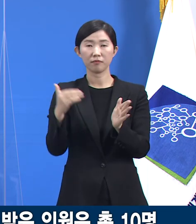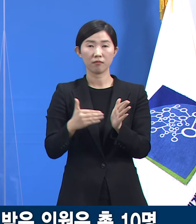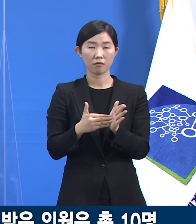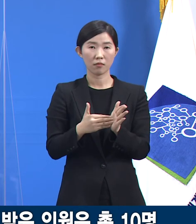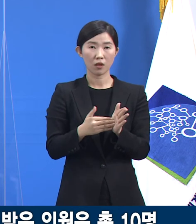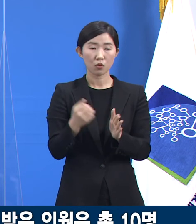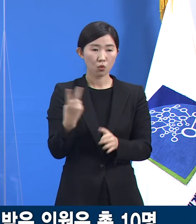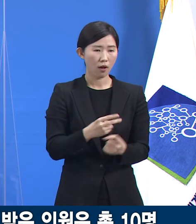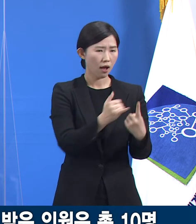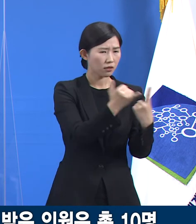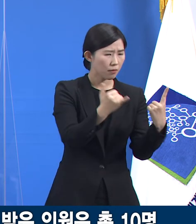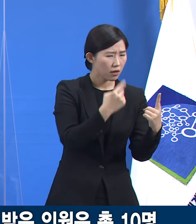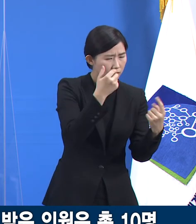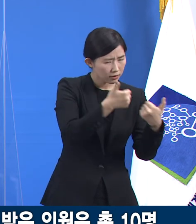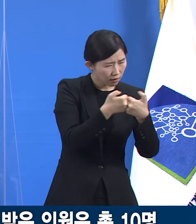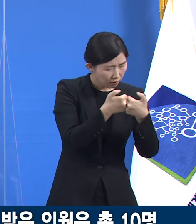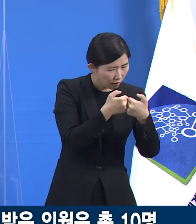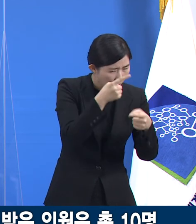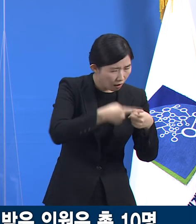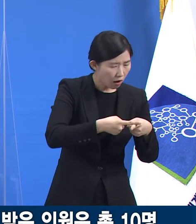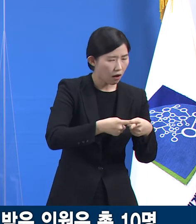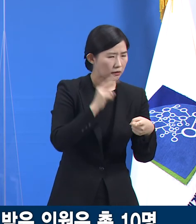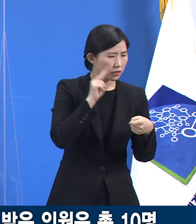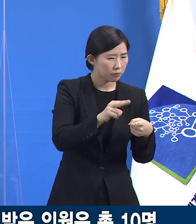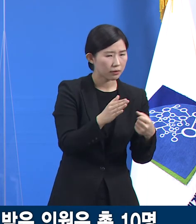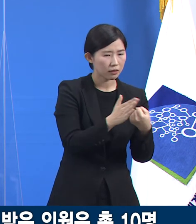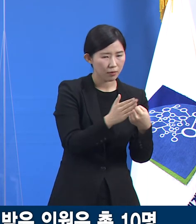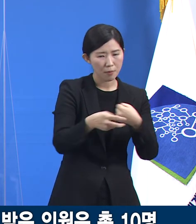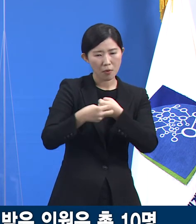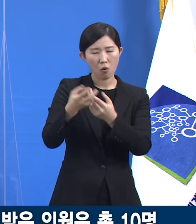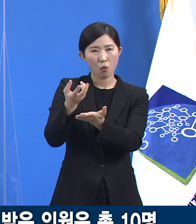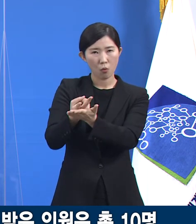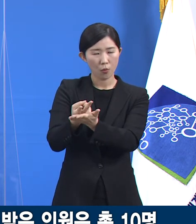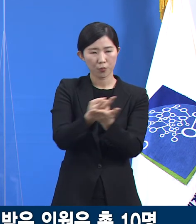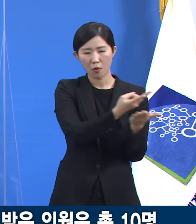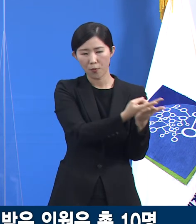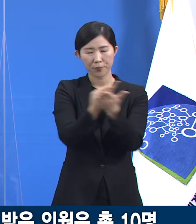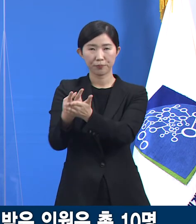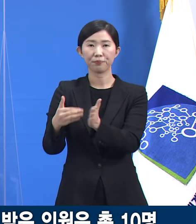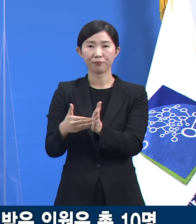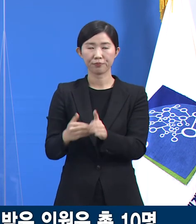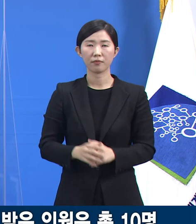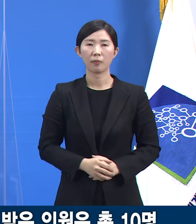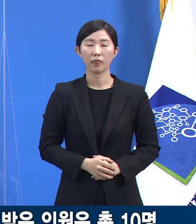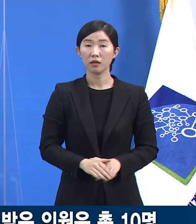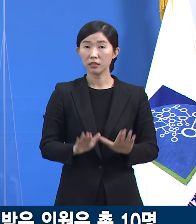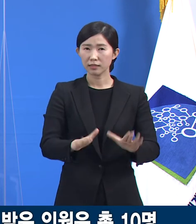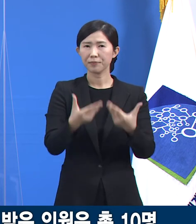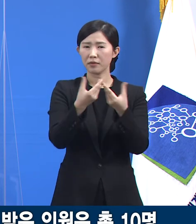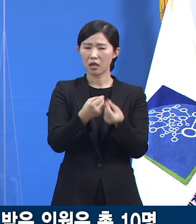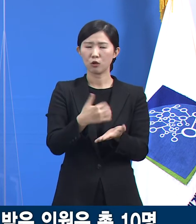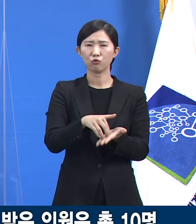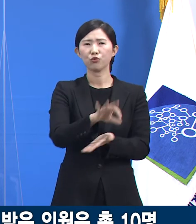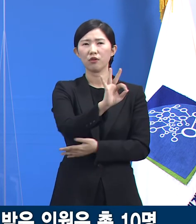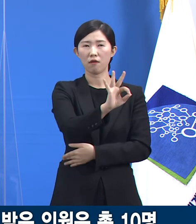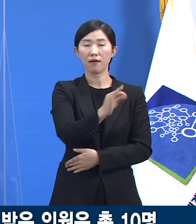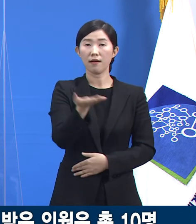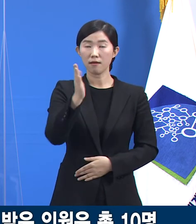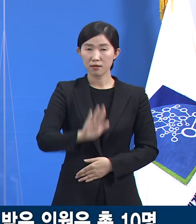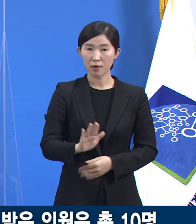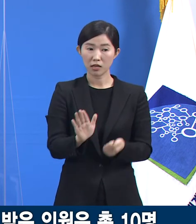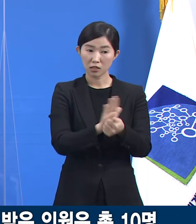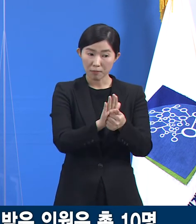의료기관에 입원하였습니다. 아직 사례가 많지는 않지만 서비스를 받은 가정과 관할 보건소의